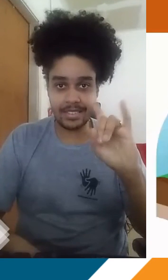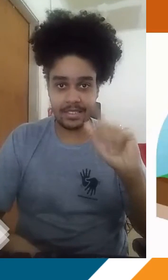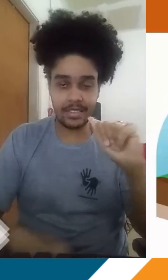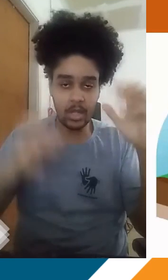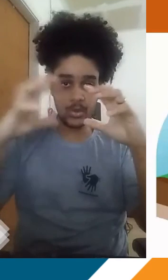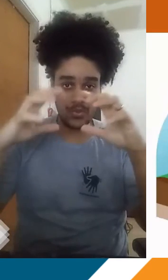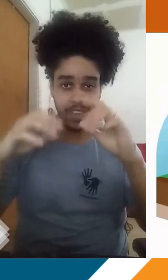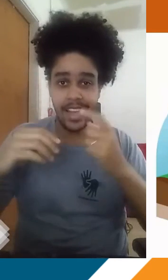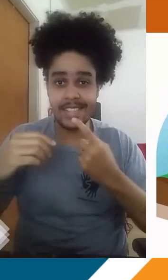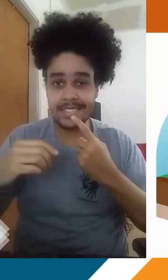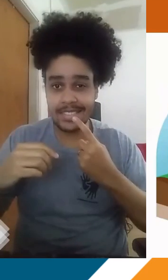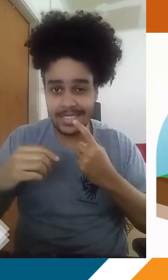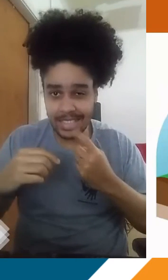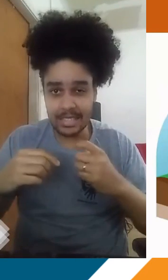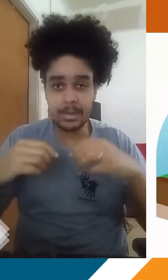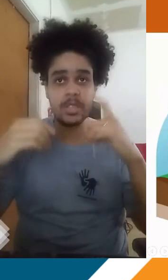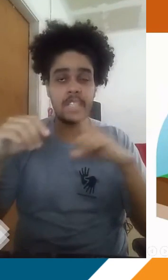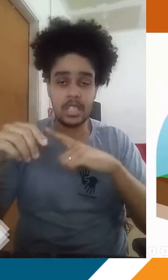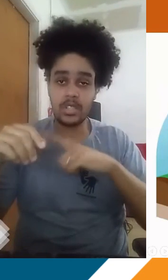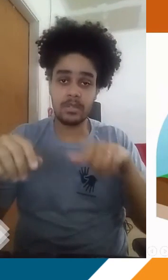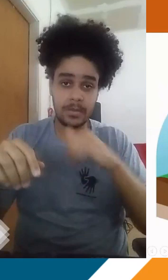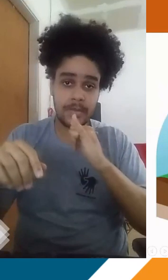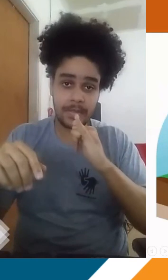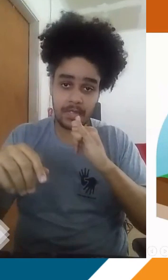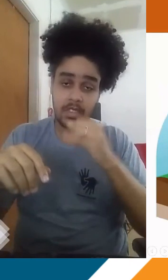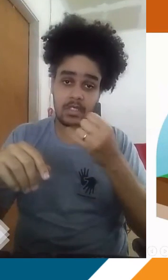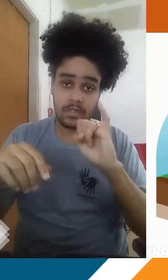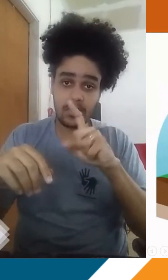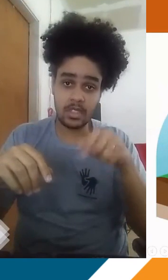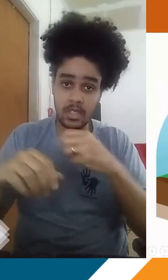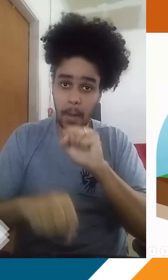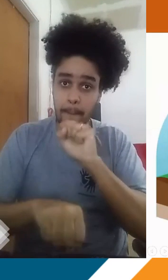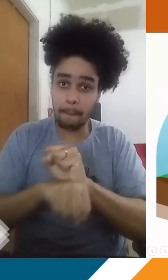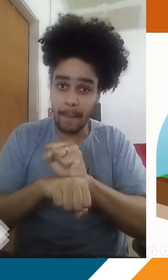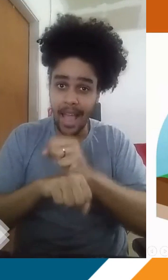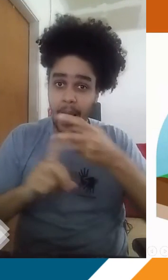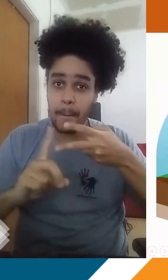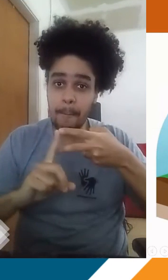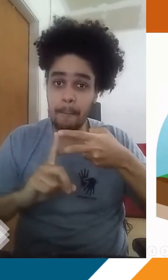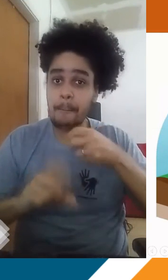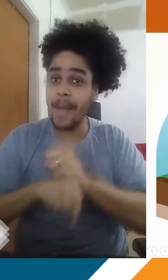esse problema? Como a gente pode descrever? Eu trouxe aqui um exemplo para vocês, se vocês quiserem até dar uma paradinha no vídeo para eu poder